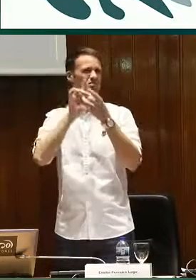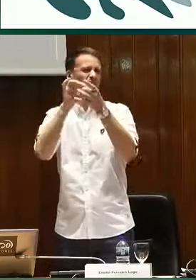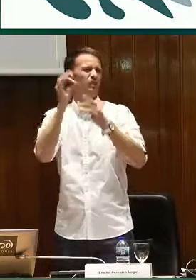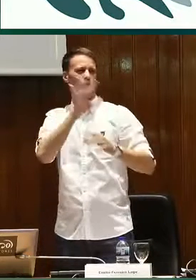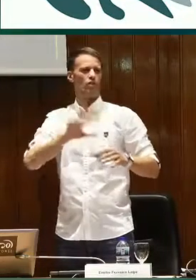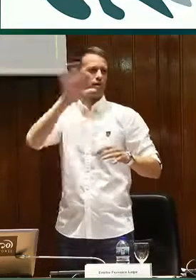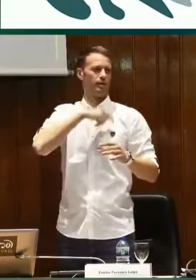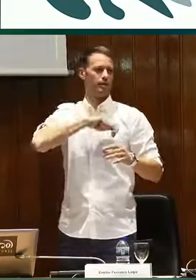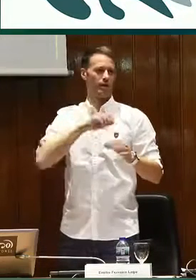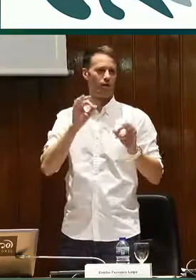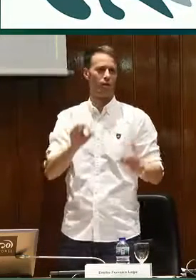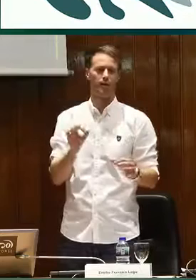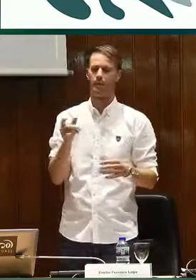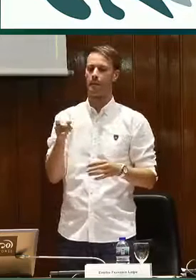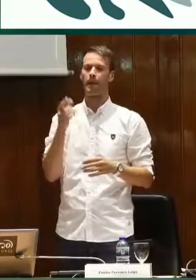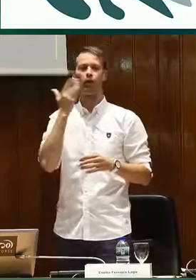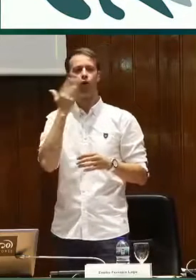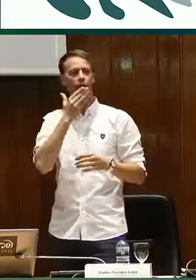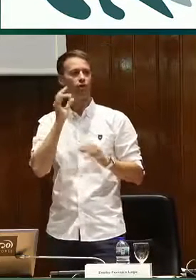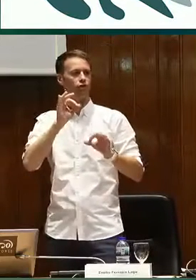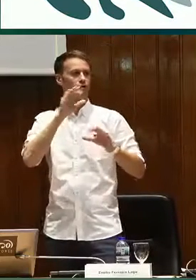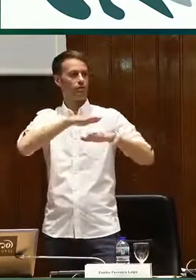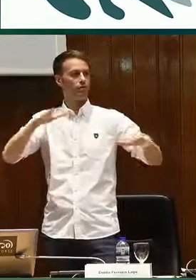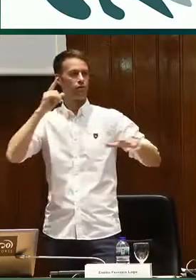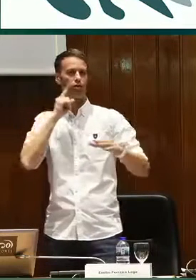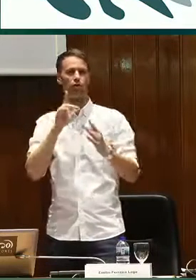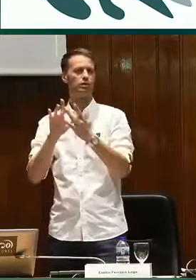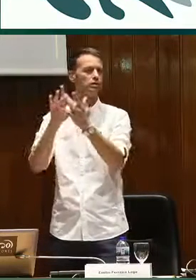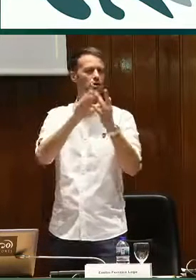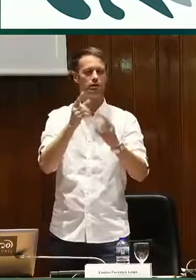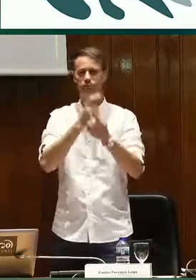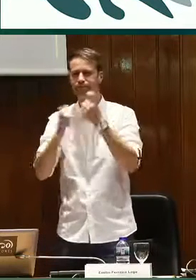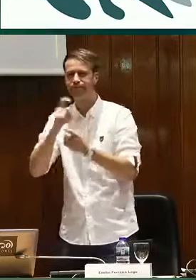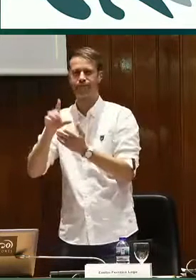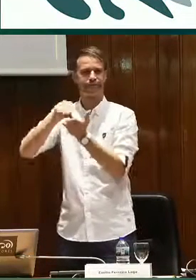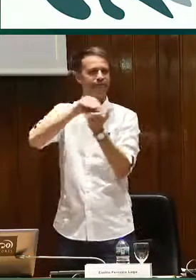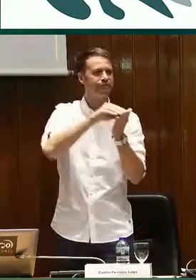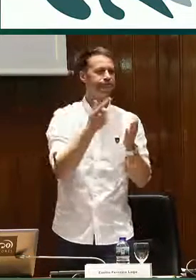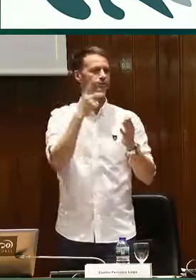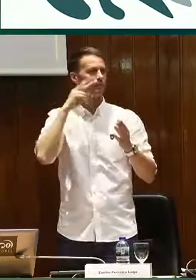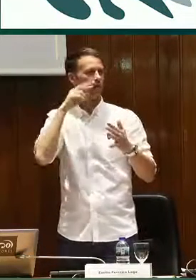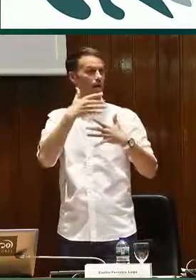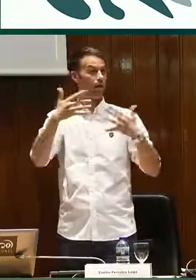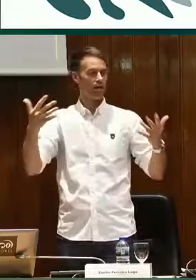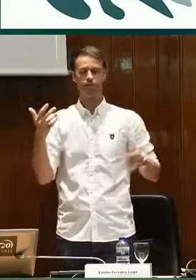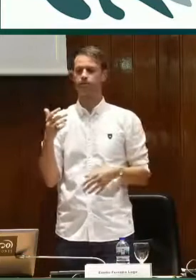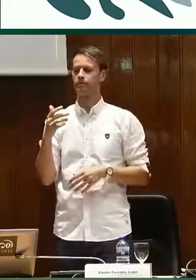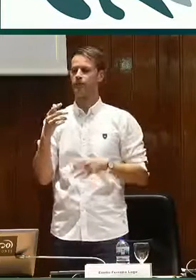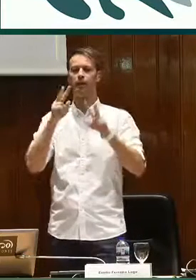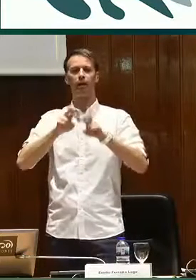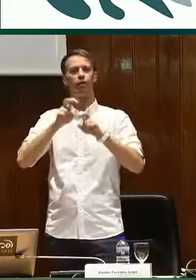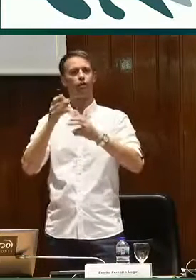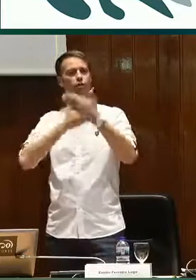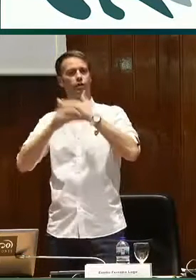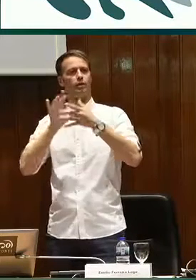Conocer en profundidad cómo era y creíamos que así podríamos extrapolarlo a toda España. Recogimos datos, vi